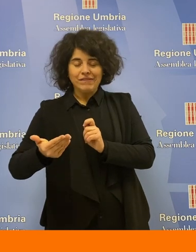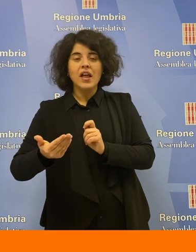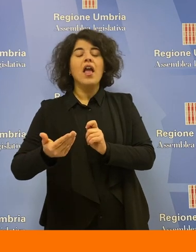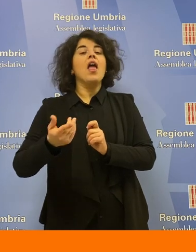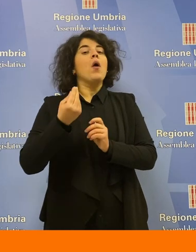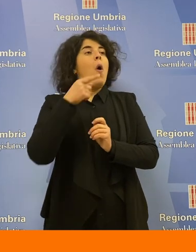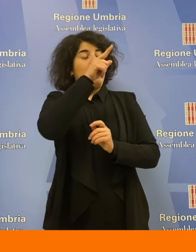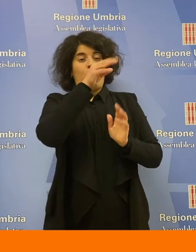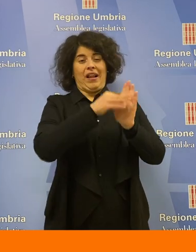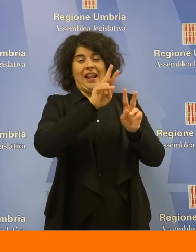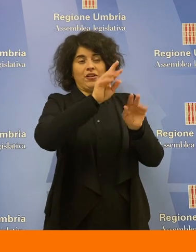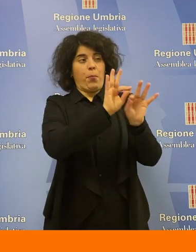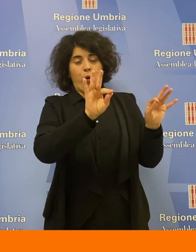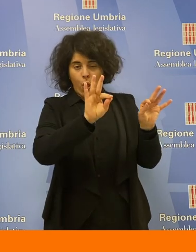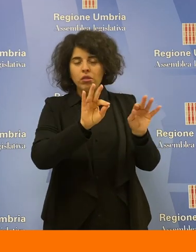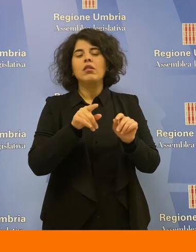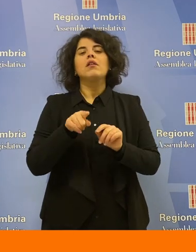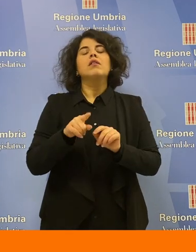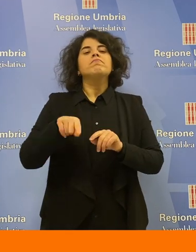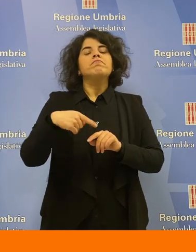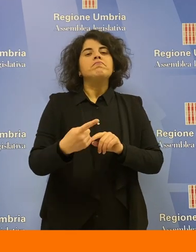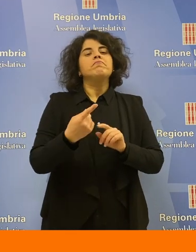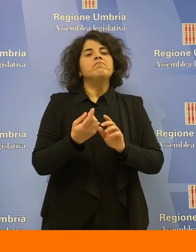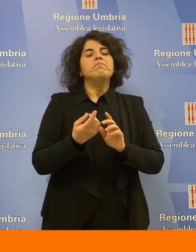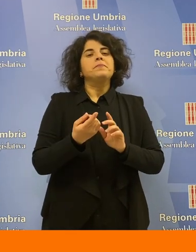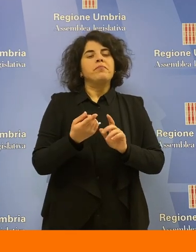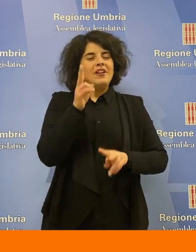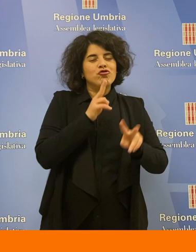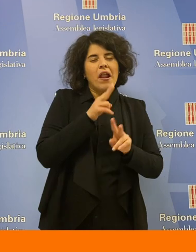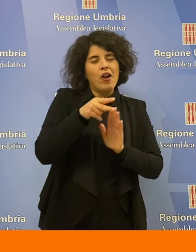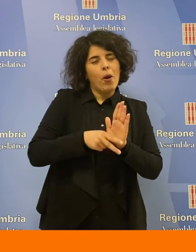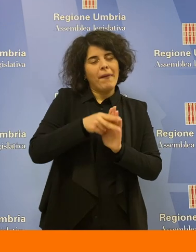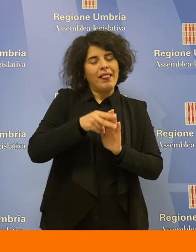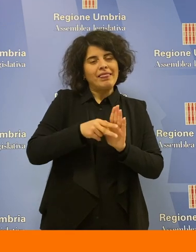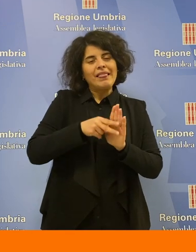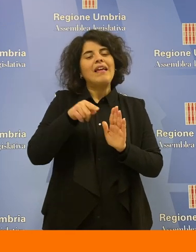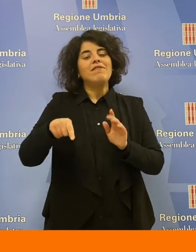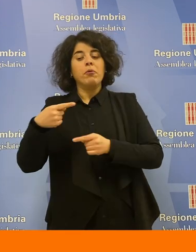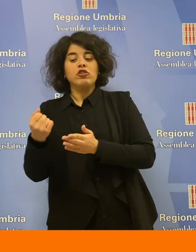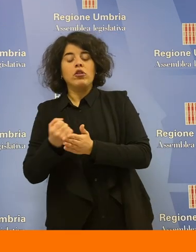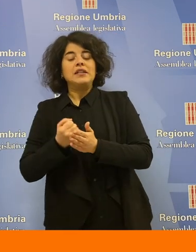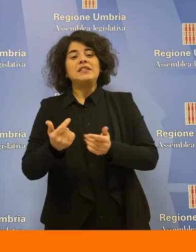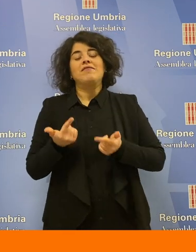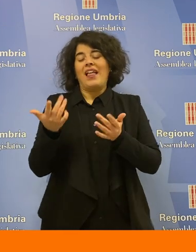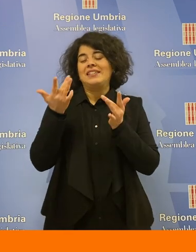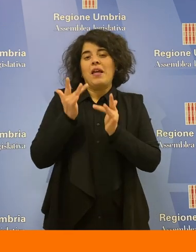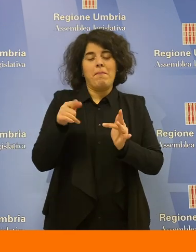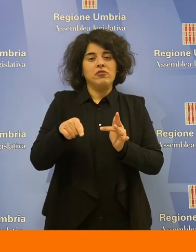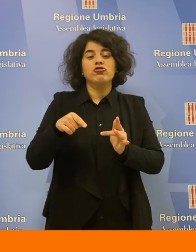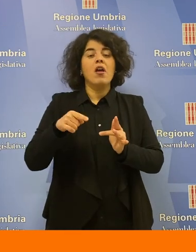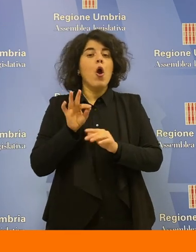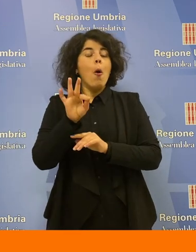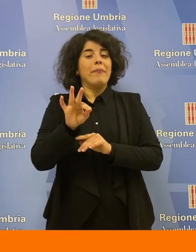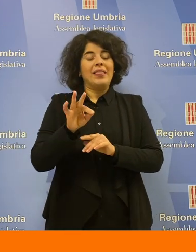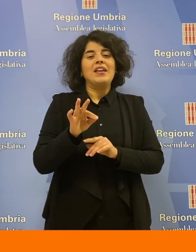modificare immediatamente il regolamento regionale appena saranno noti i criteri nazionali, quindi individuare spazi normativi di